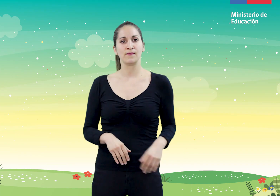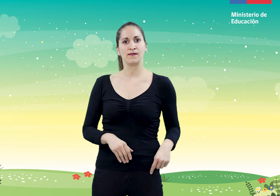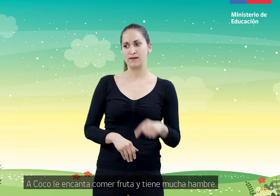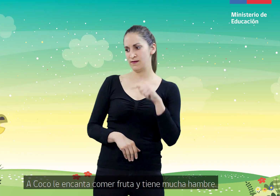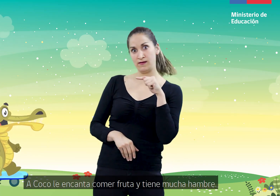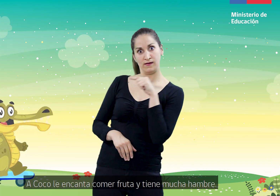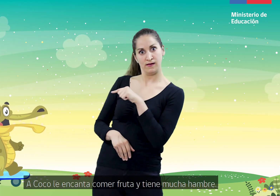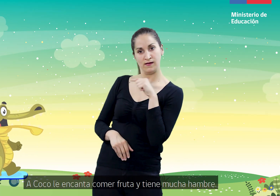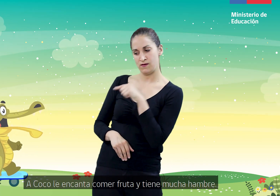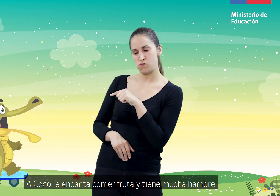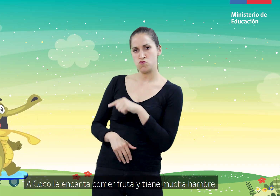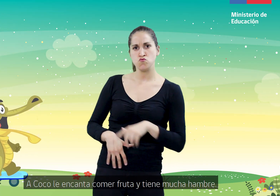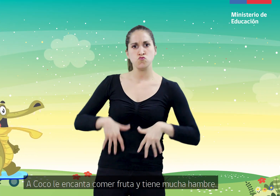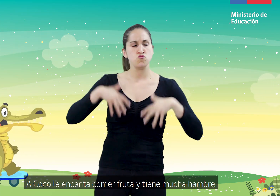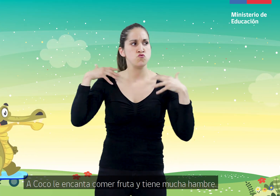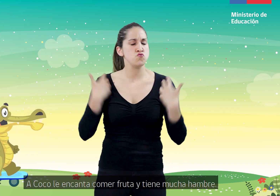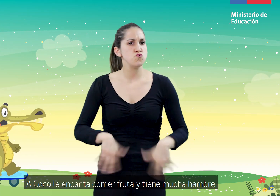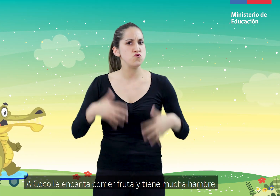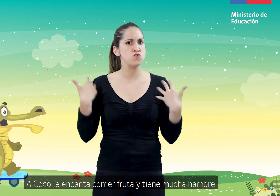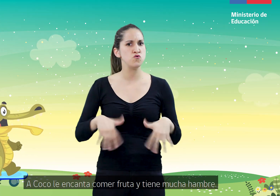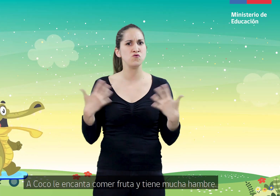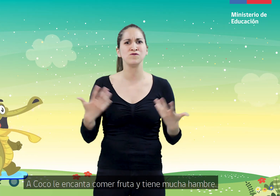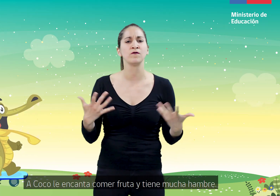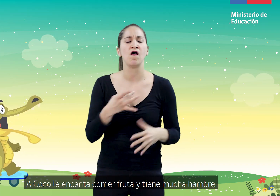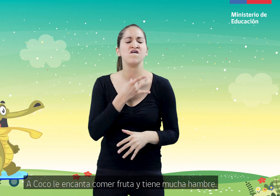A Coco le encanta comer fruta y tiene mucha hambre.